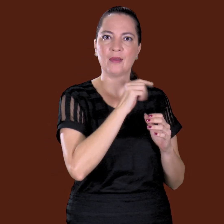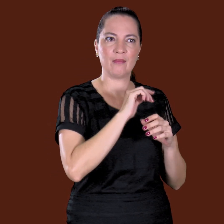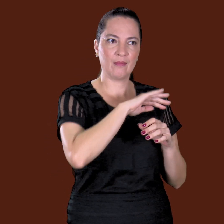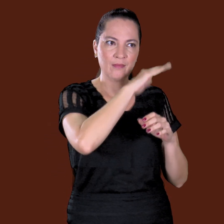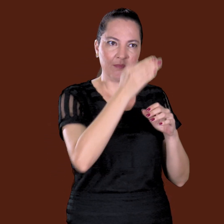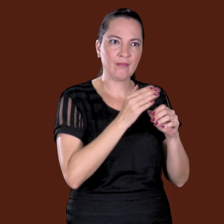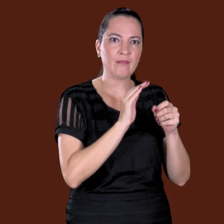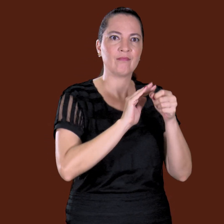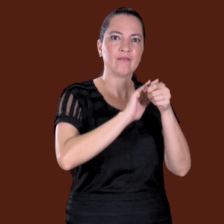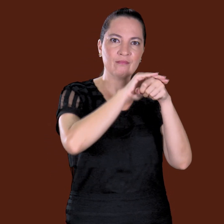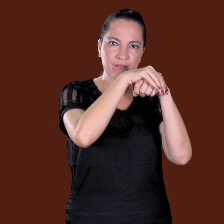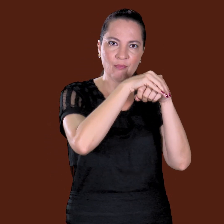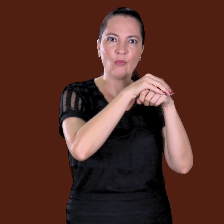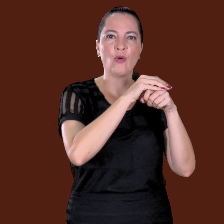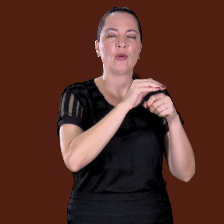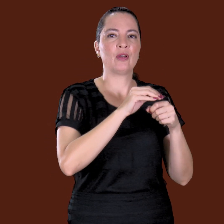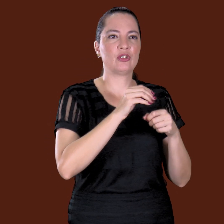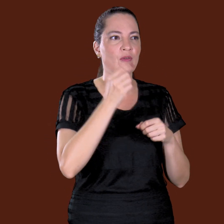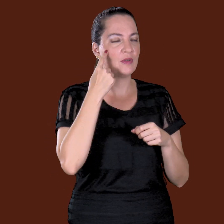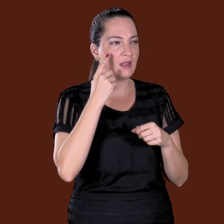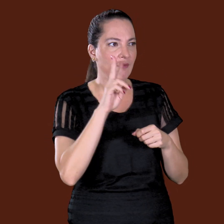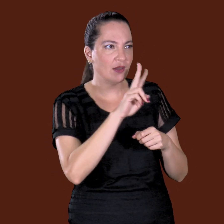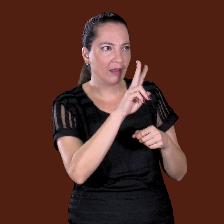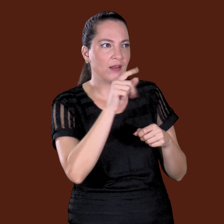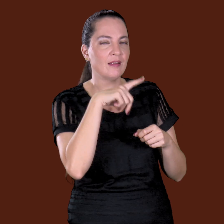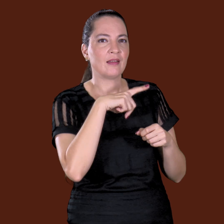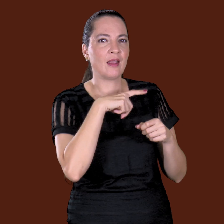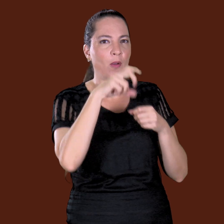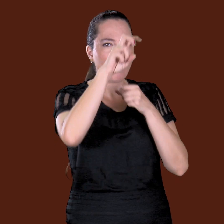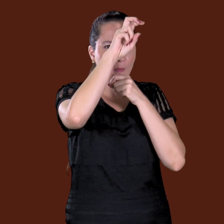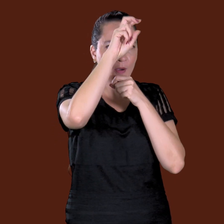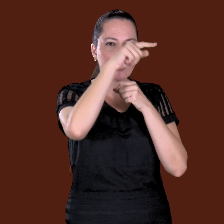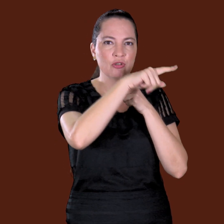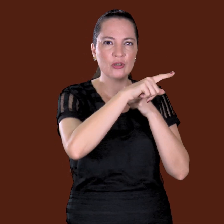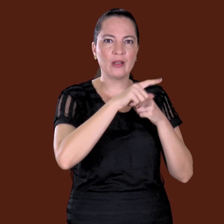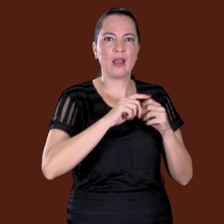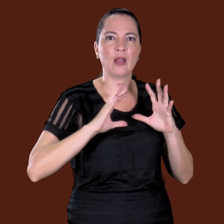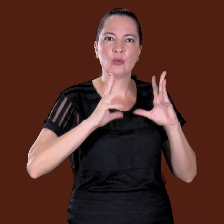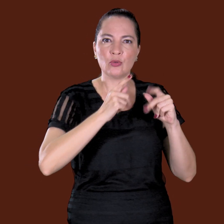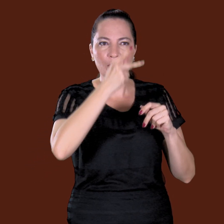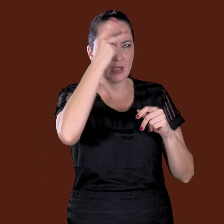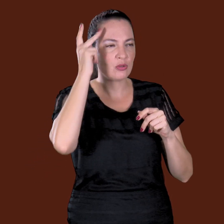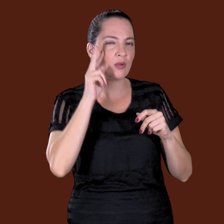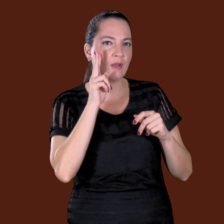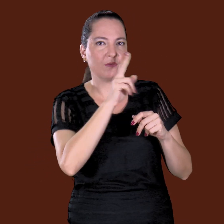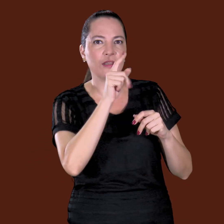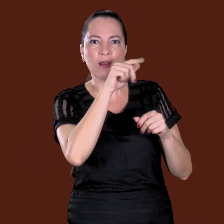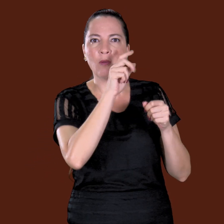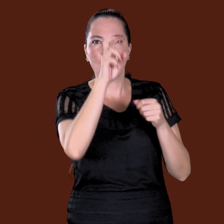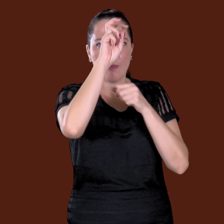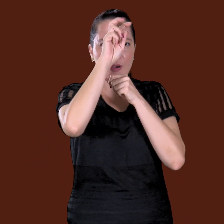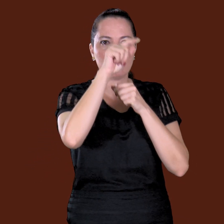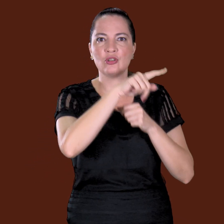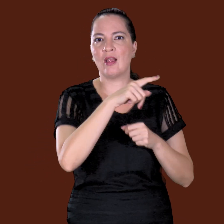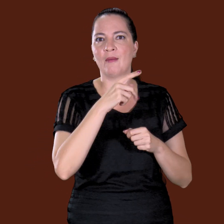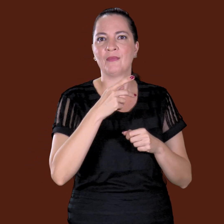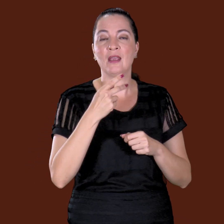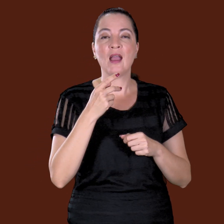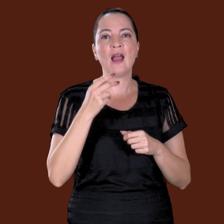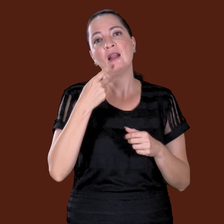cima. Era estranho, parecendo que enterrou. De noite a lá, o bode tava lá em cima. Todo mundo lá embaixo, ele tava lá em cima. Eles falavam que era isso,